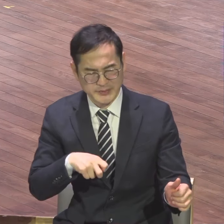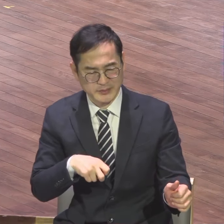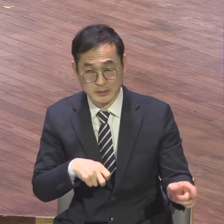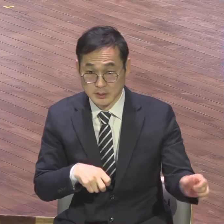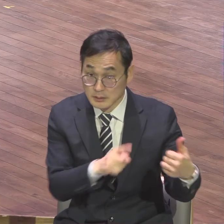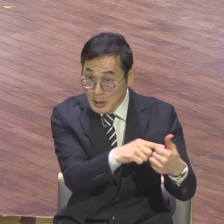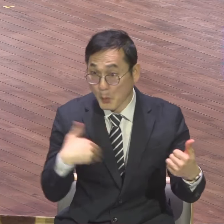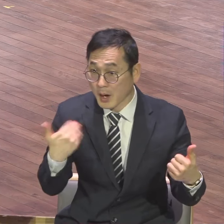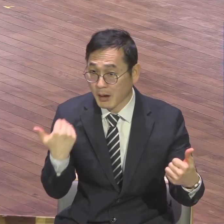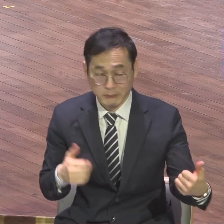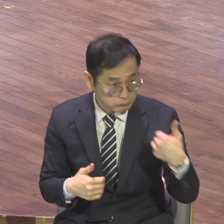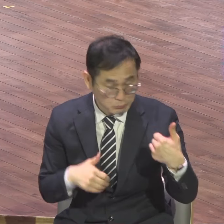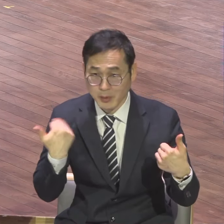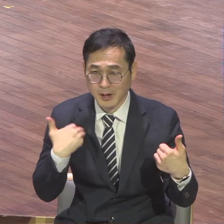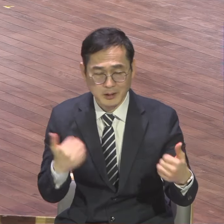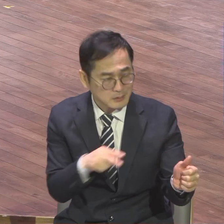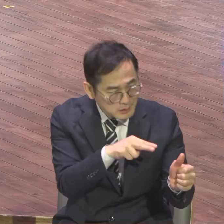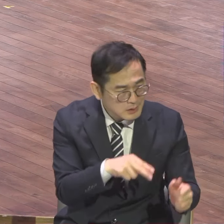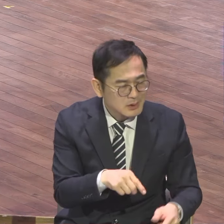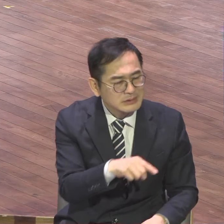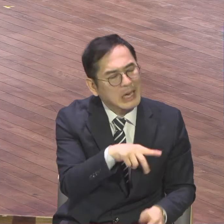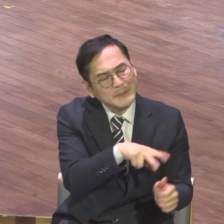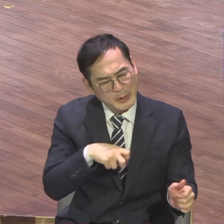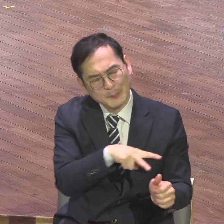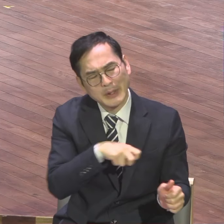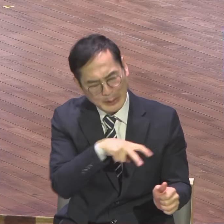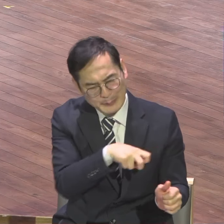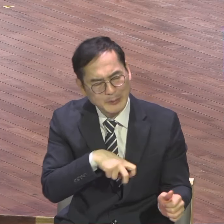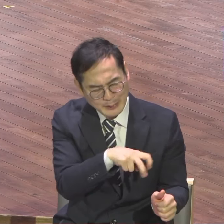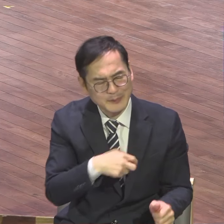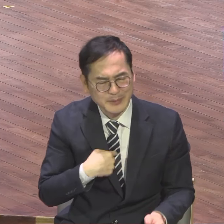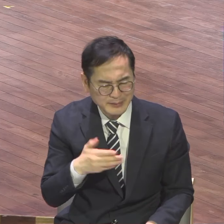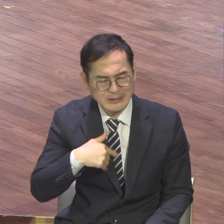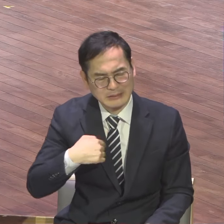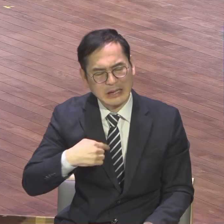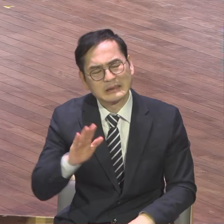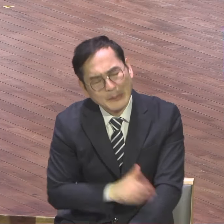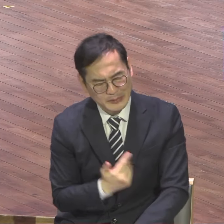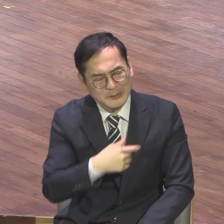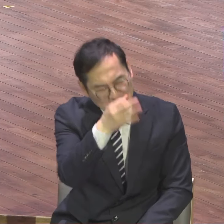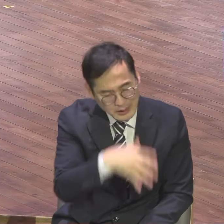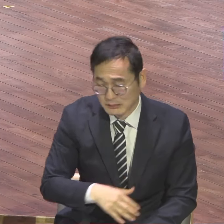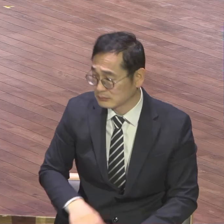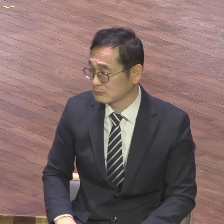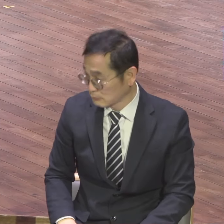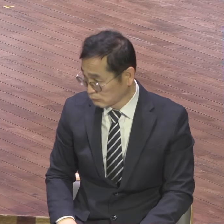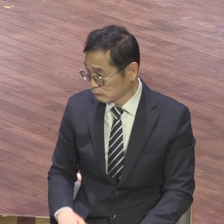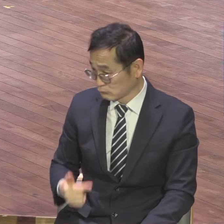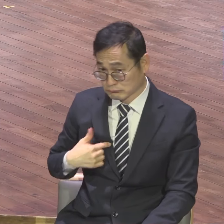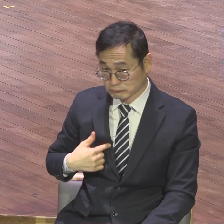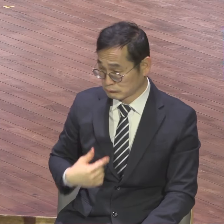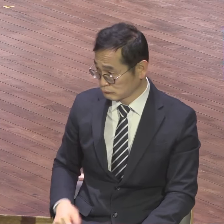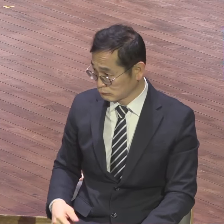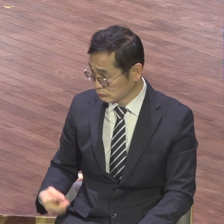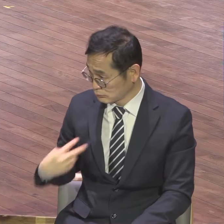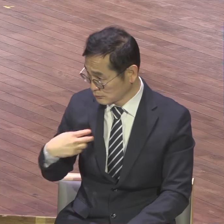사람은 몰라 그렇게 합시다 그렇게 해뿌려 허감이 물러갑니다 아멘